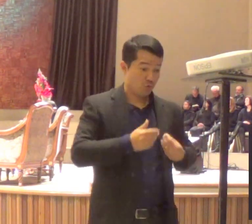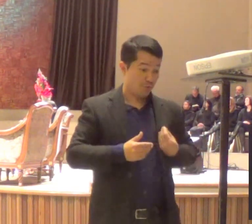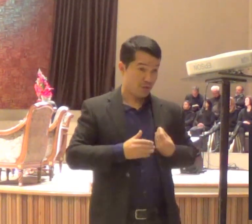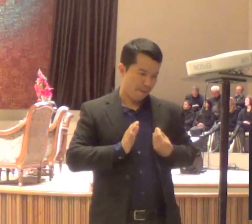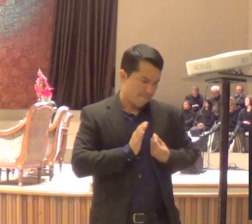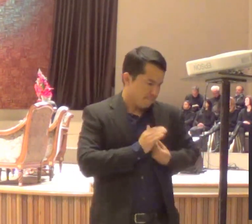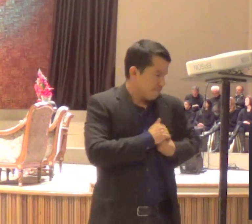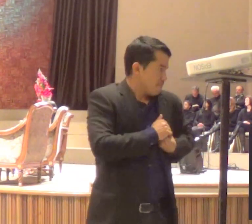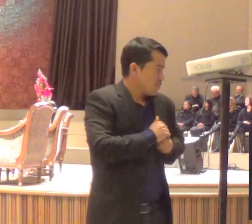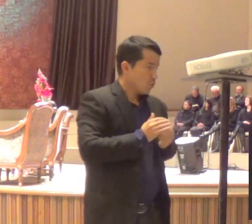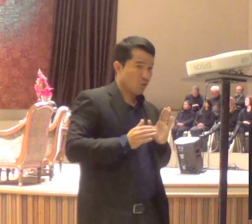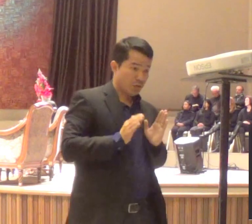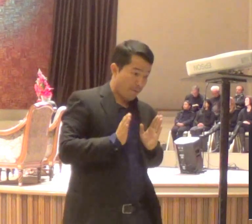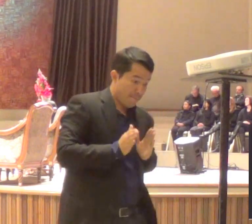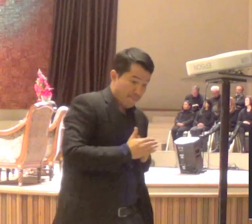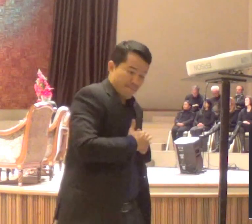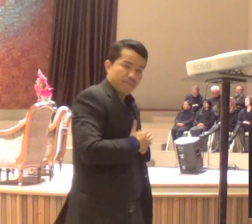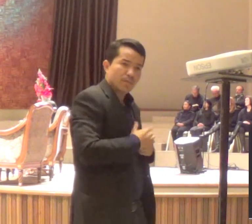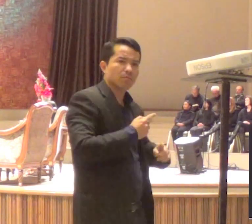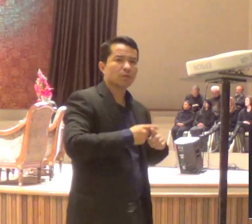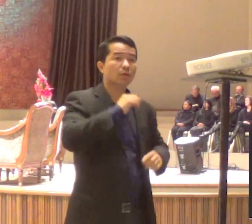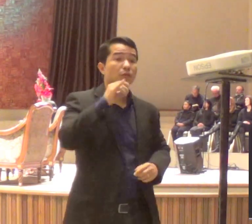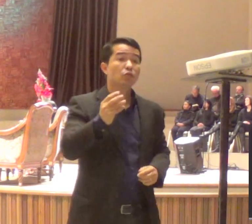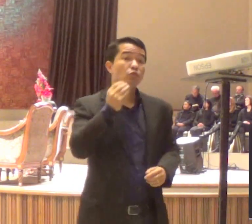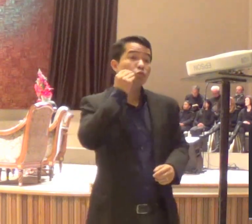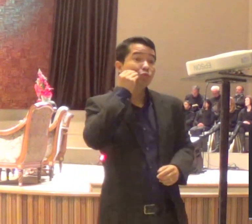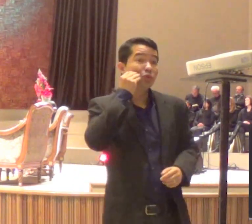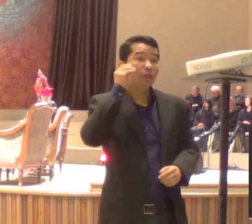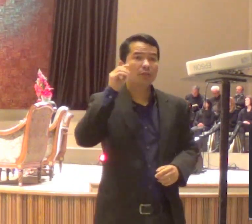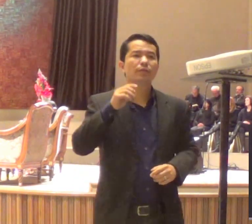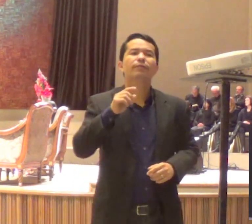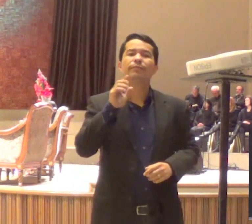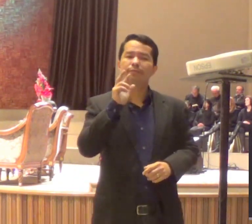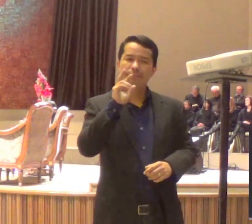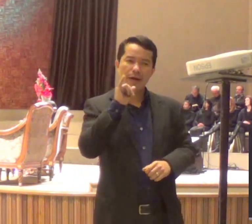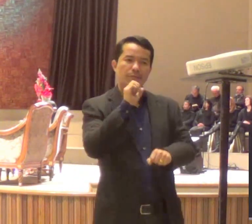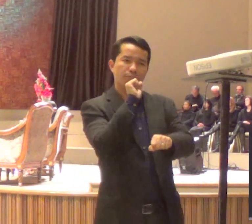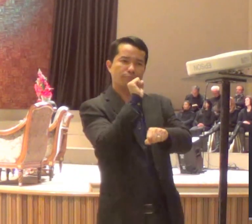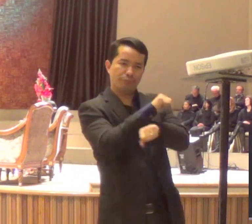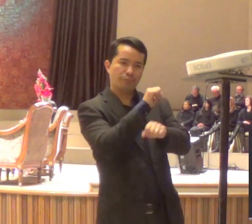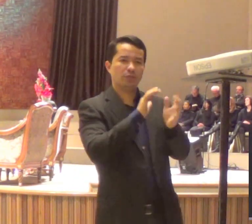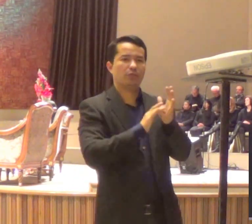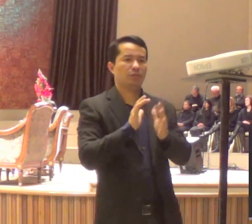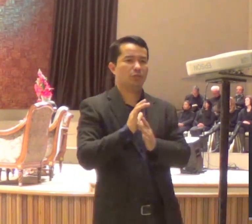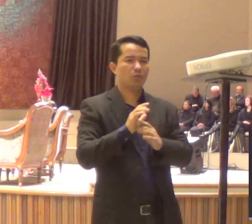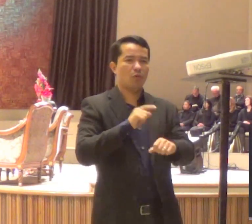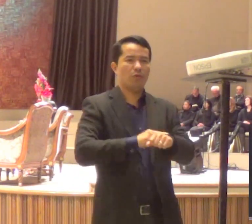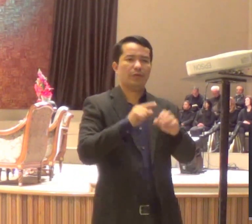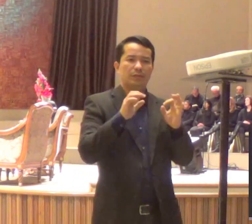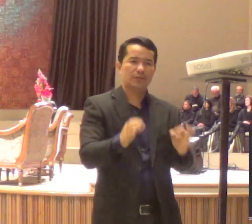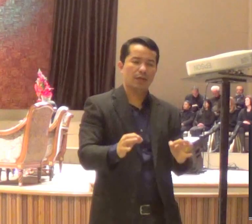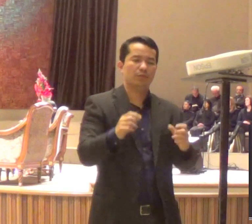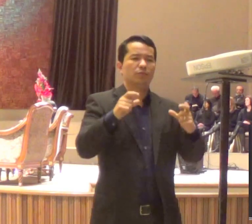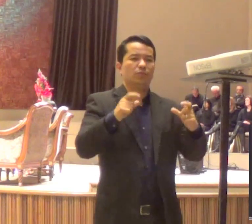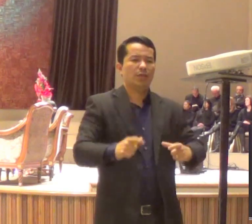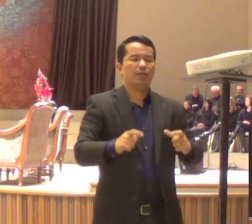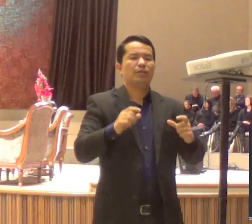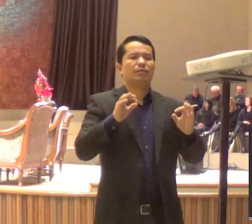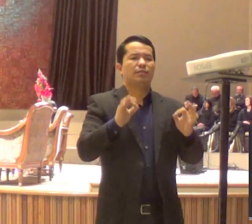prender Jesus, na hora certa, no lugar certo, num lugar reservado, para que não houvesse tumulto.